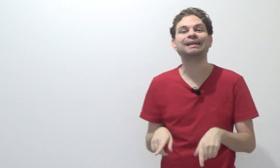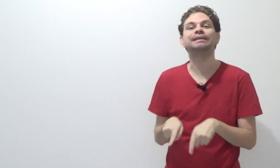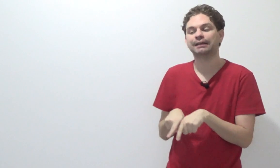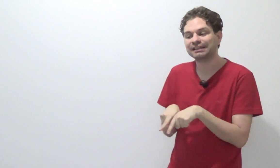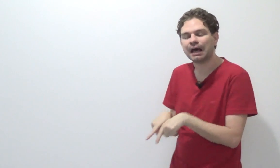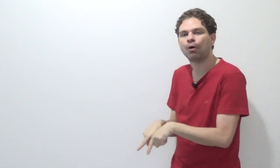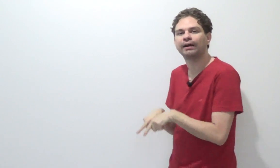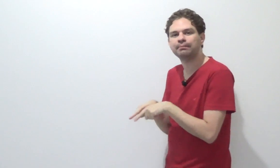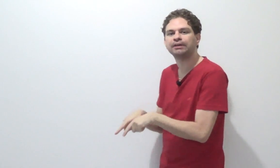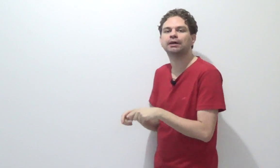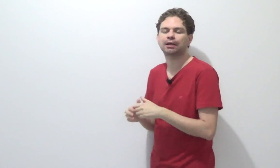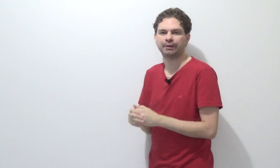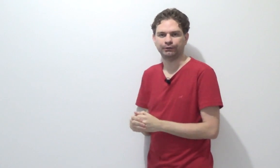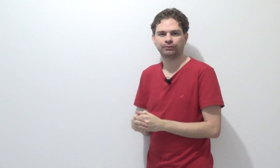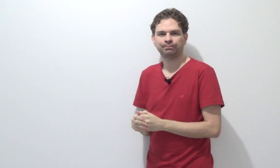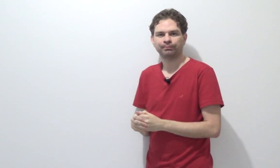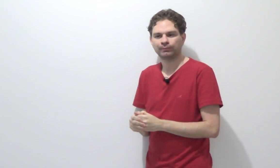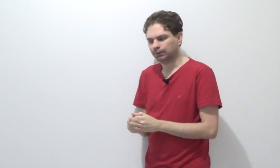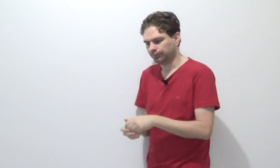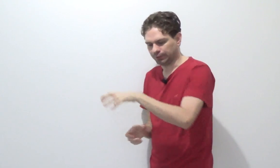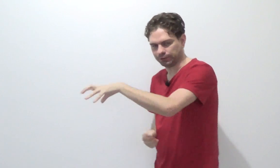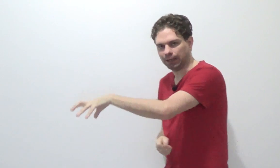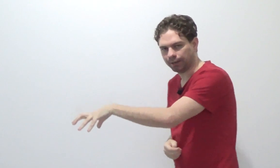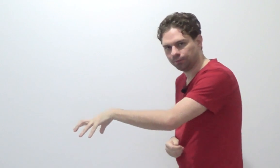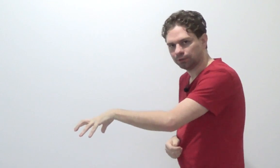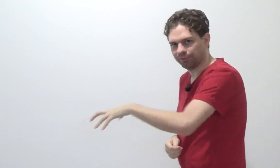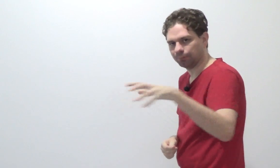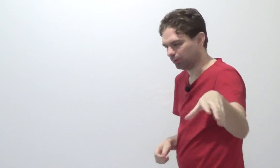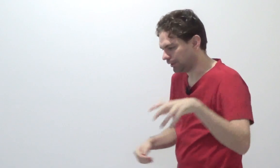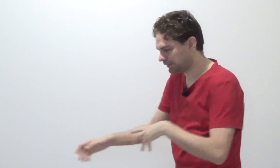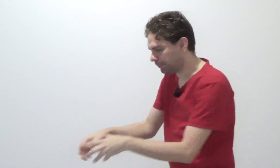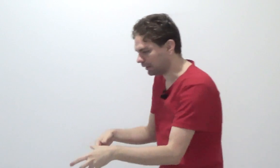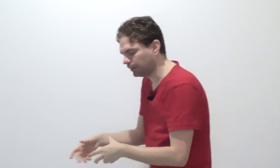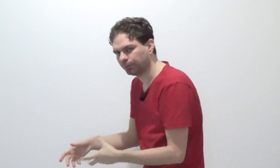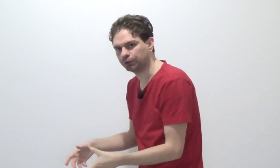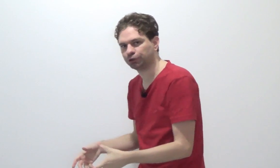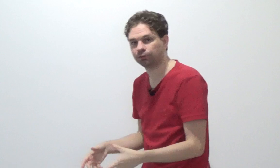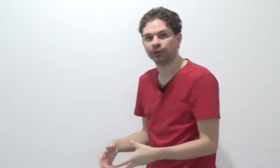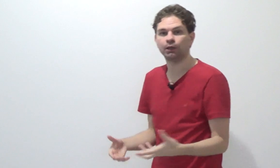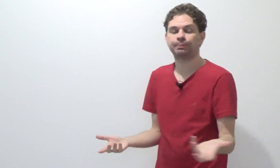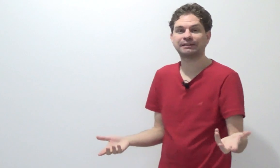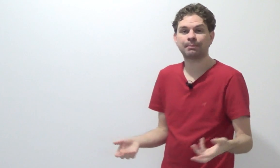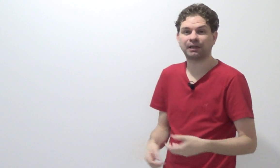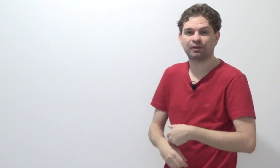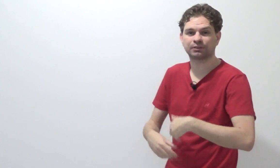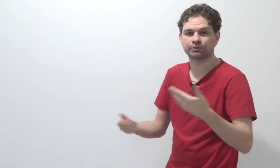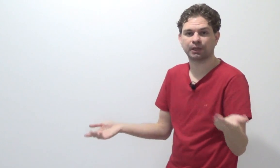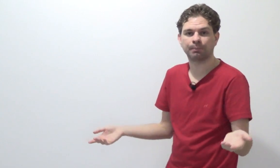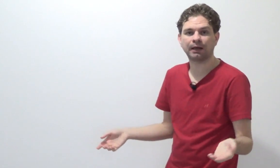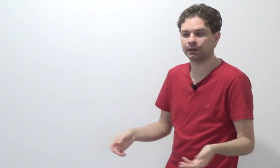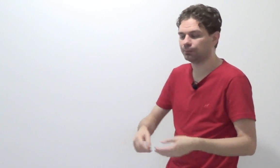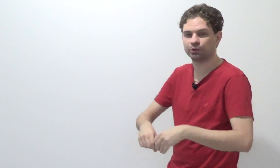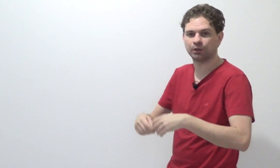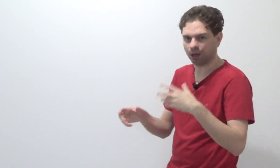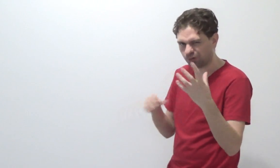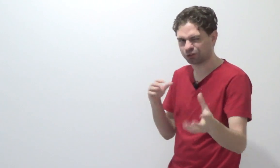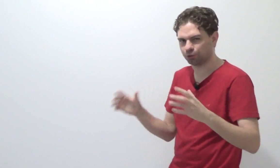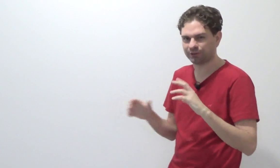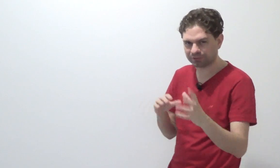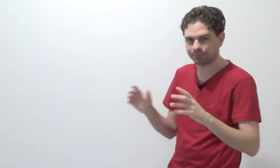ali na hora, imediatamente. Esse cara vem a ambulância, pega ele bonitinho. Eles percebem que tá fazendo sangue pra caramba, que a cirurgia vai ser